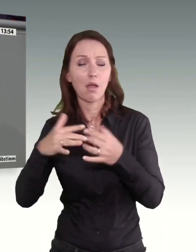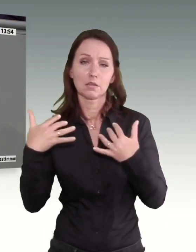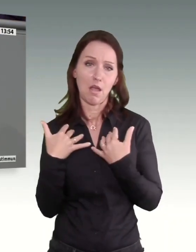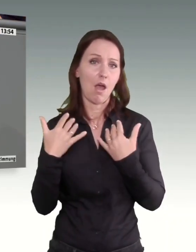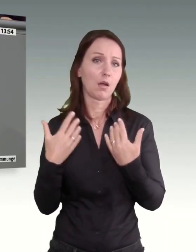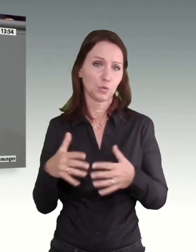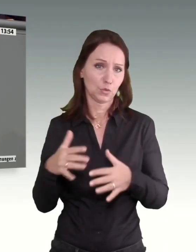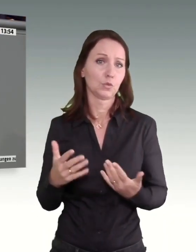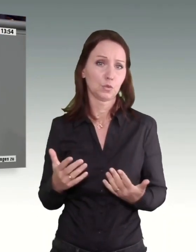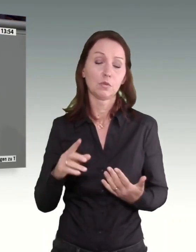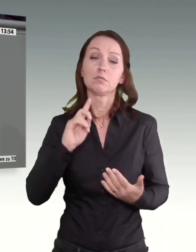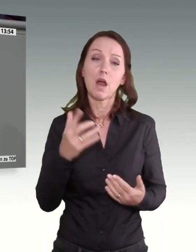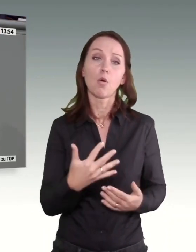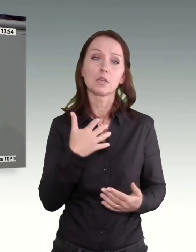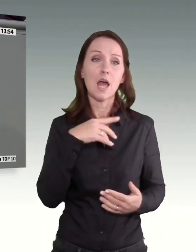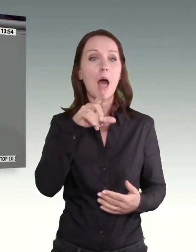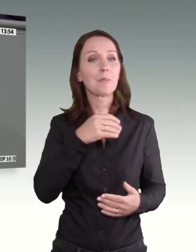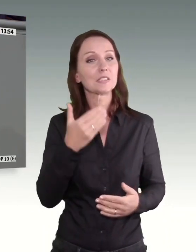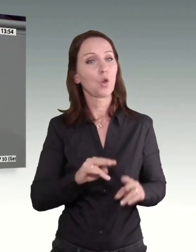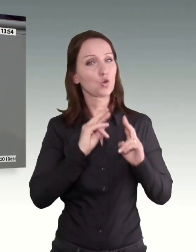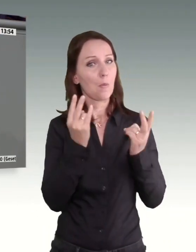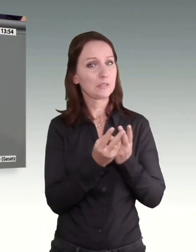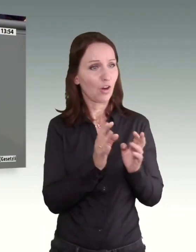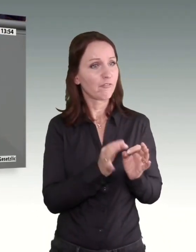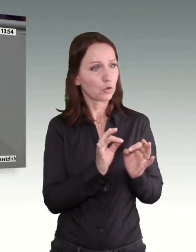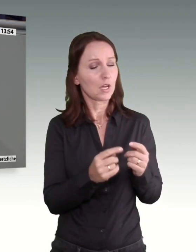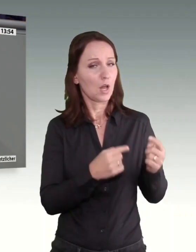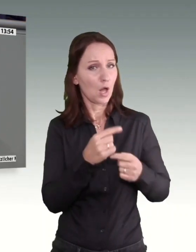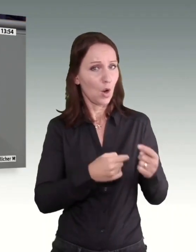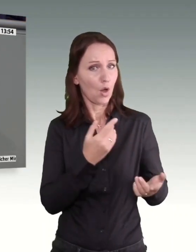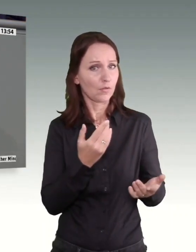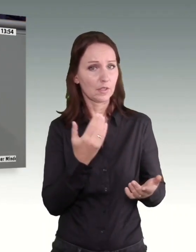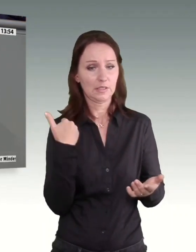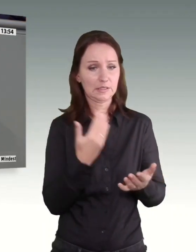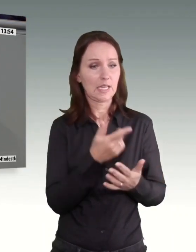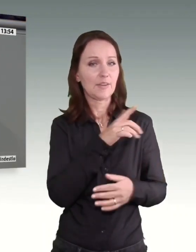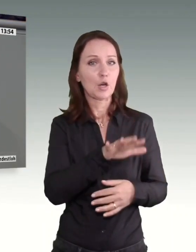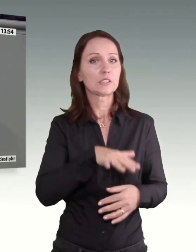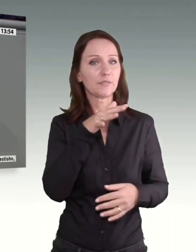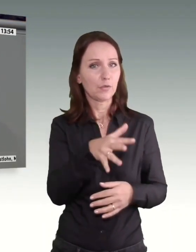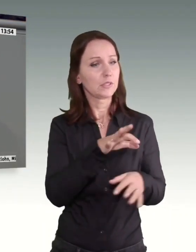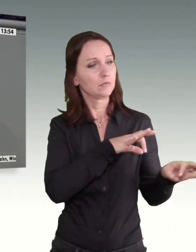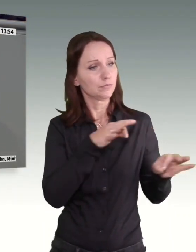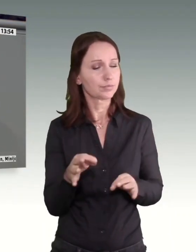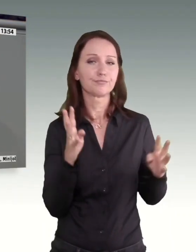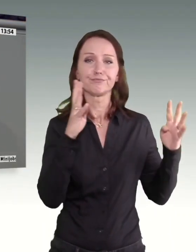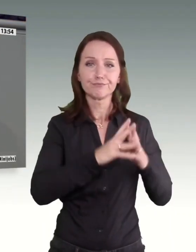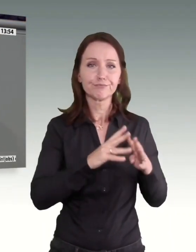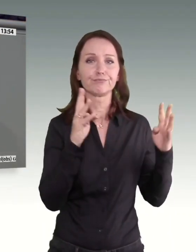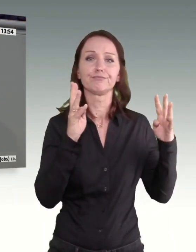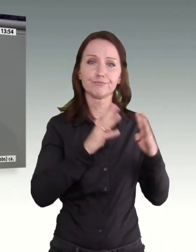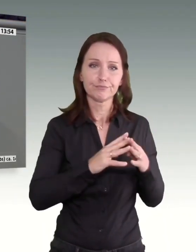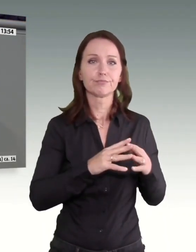funktionierende Mindestlohnkommission, die sich seit 2015 regelmäßig zusammensetzt und einen